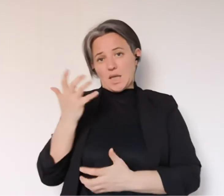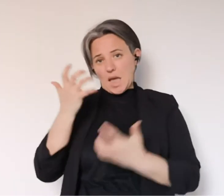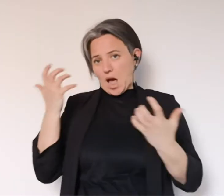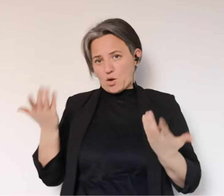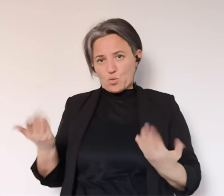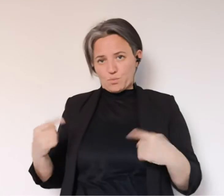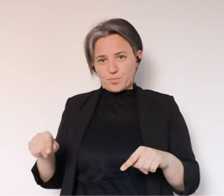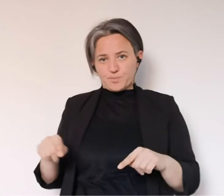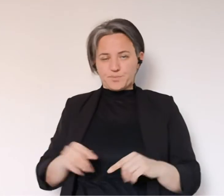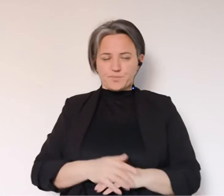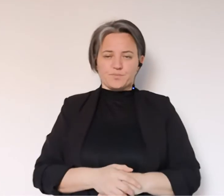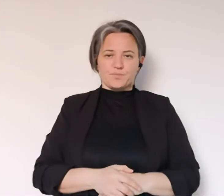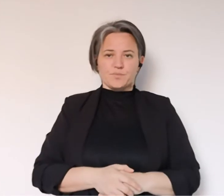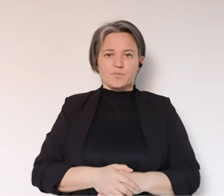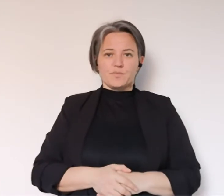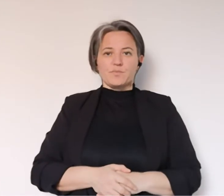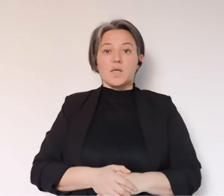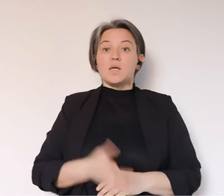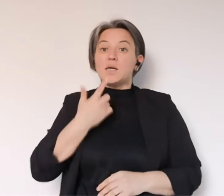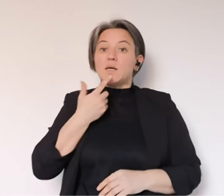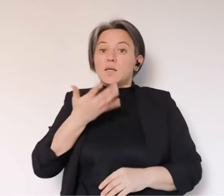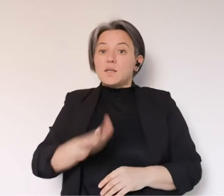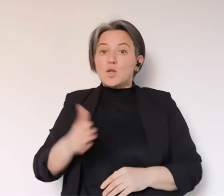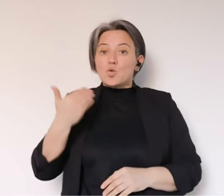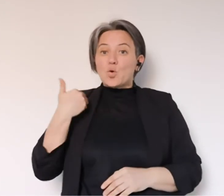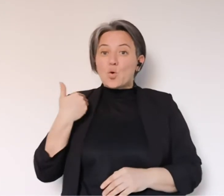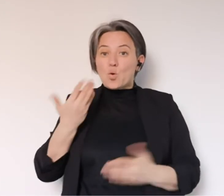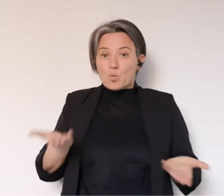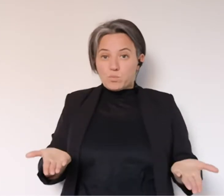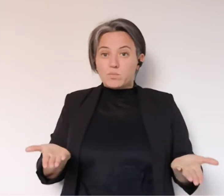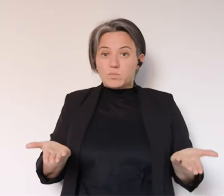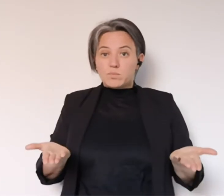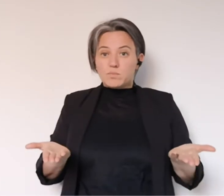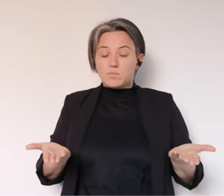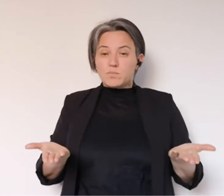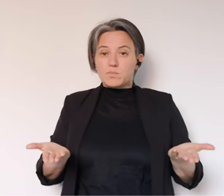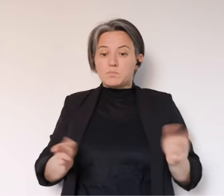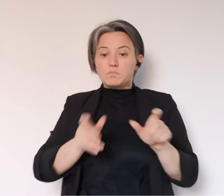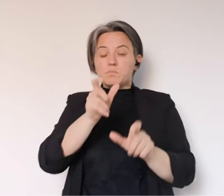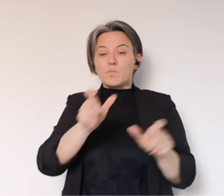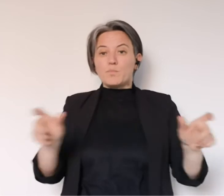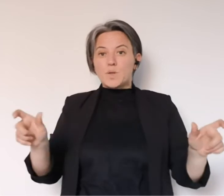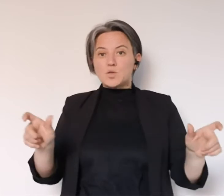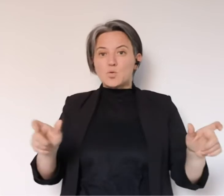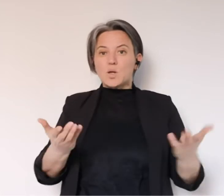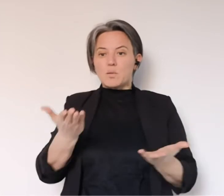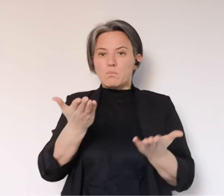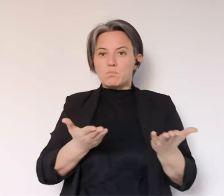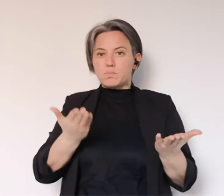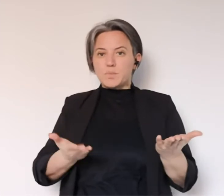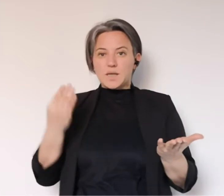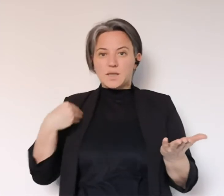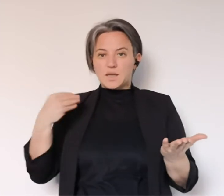'esclusione di una delle due domande e questo è evidente. Detto questo, i numeri di chi ha